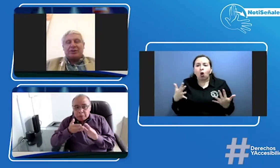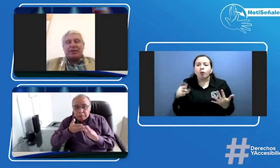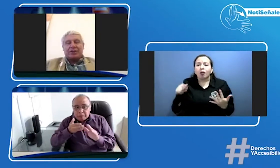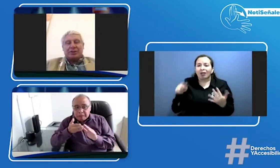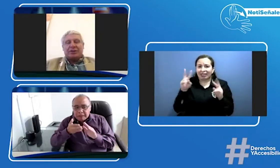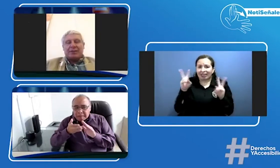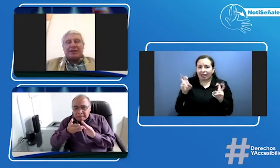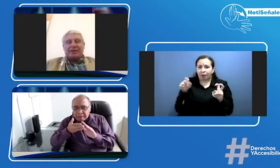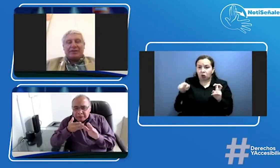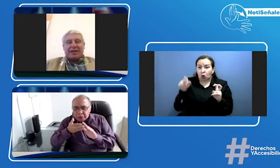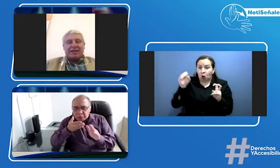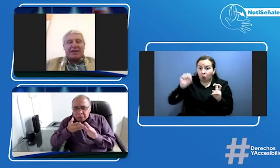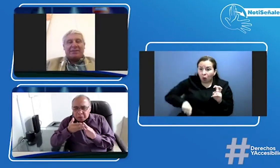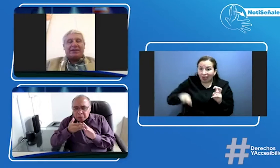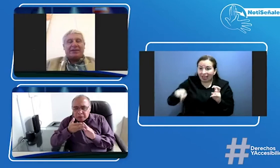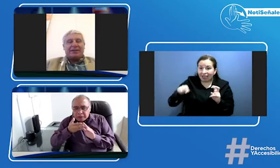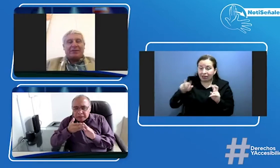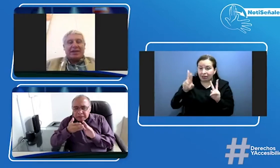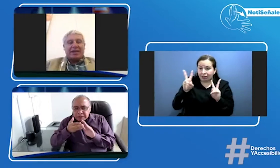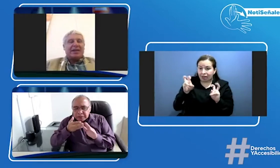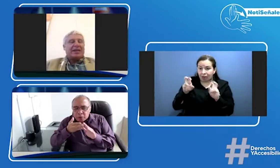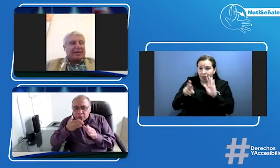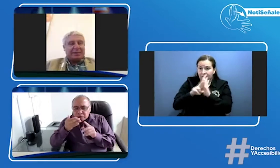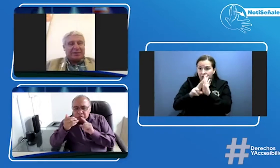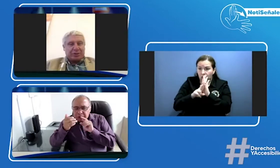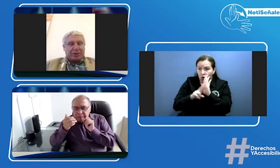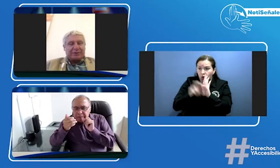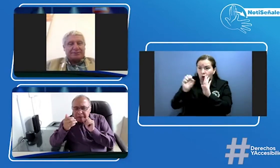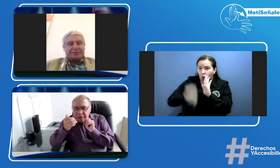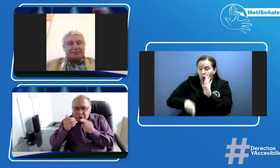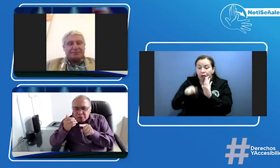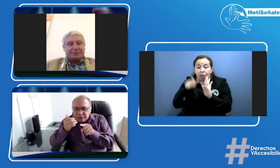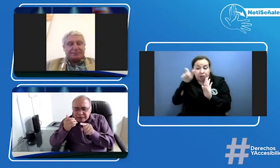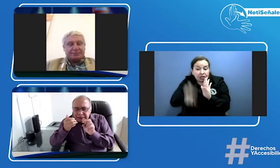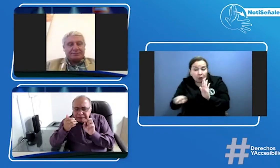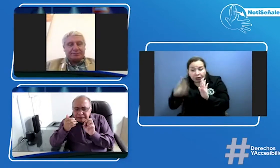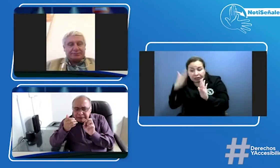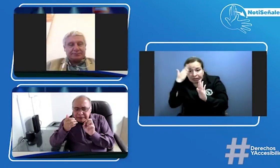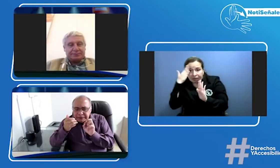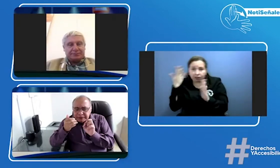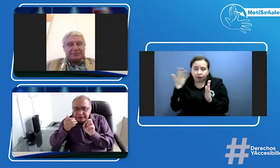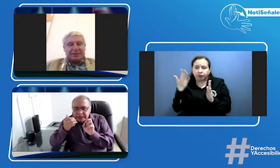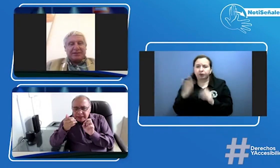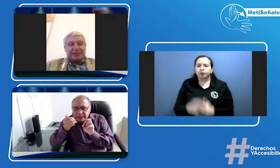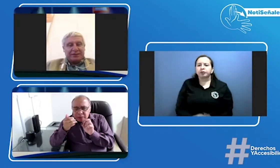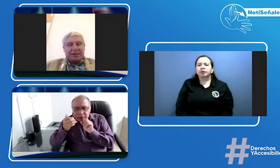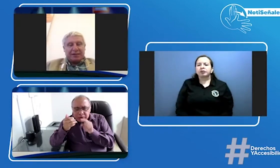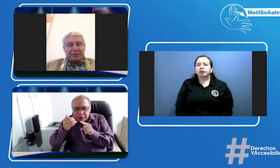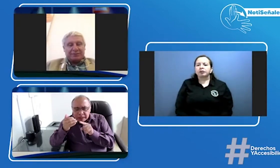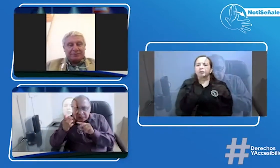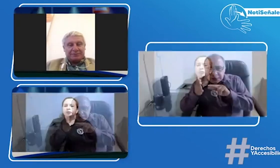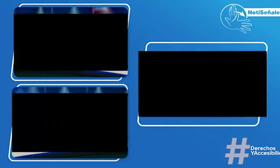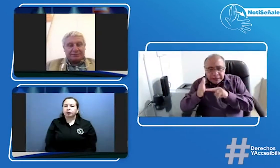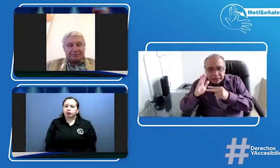donde se puede identificar claramente desde afuera esa persona discúlpeme doctor Albeiro una cosita